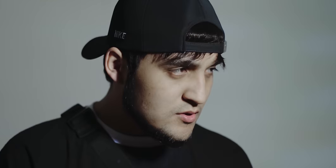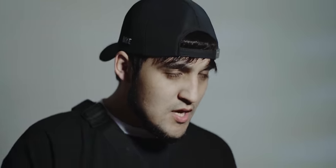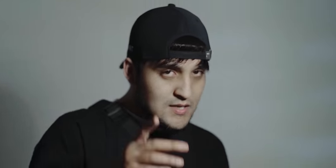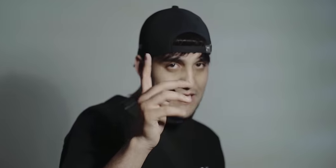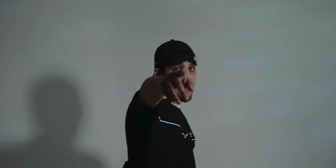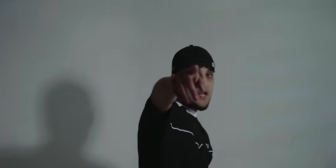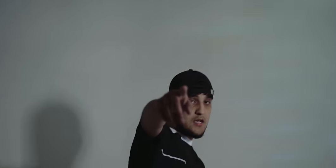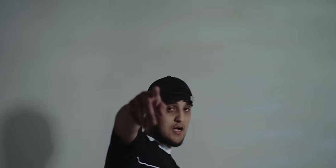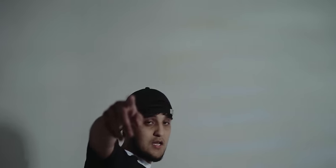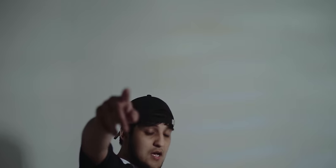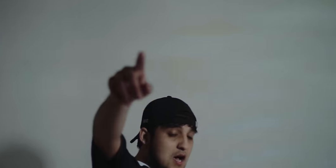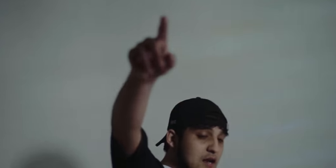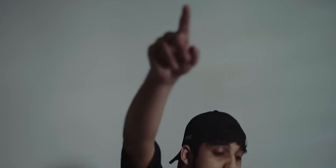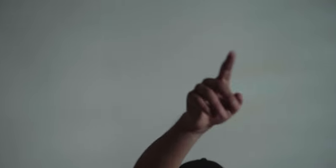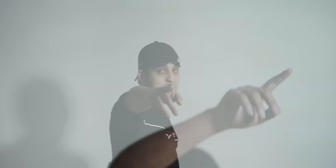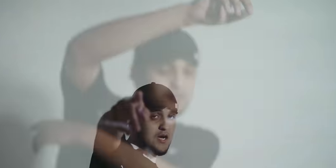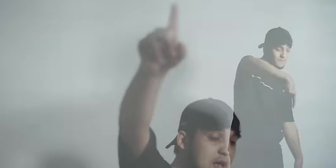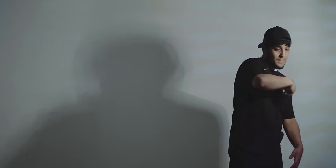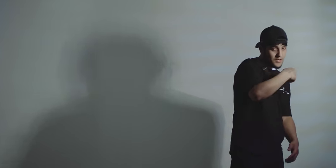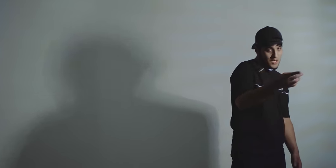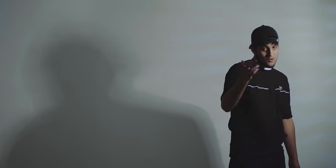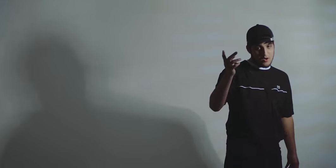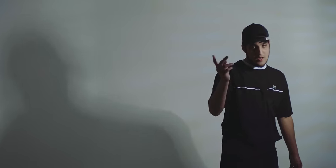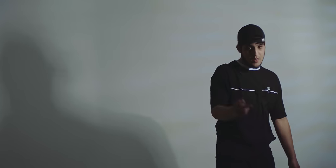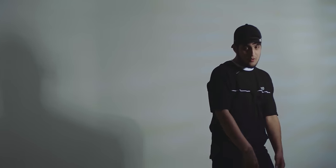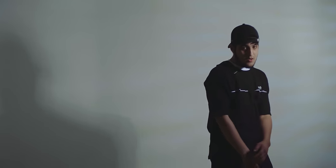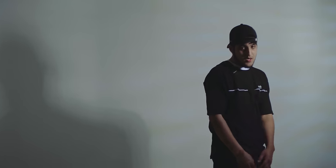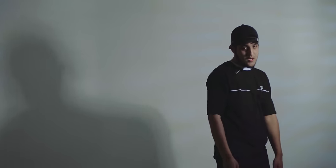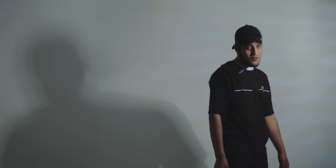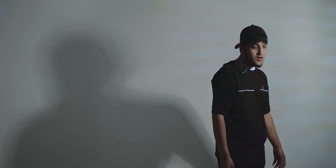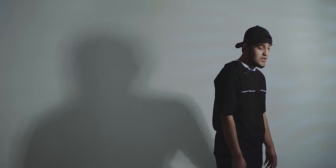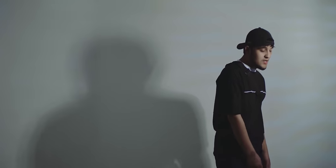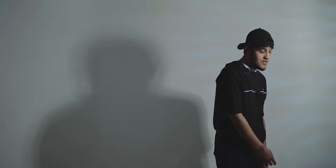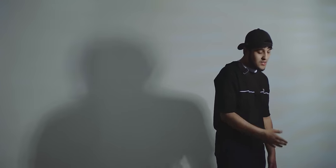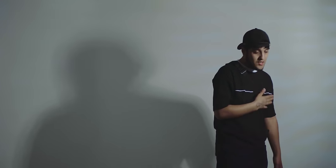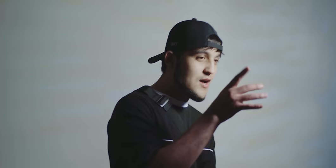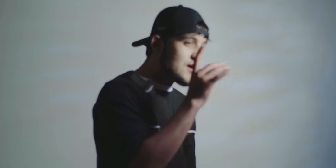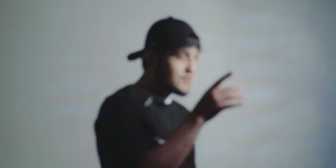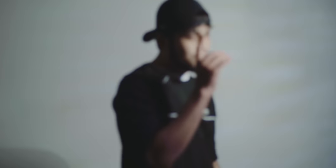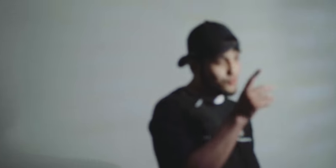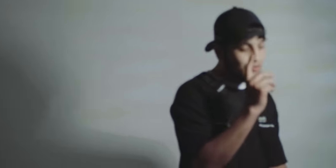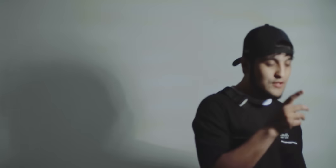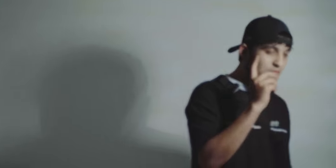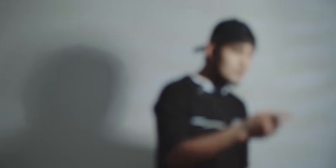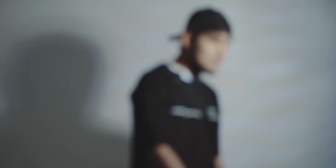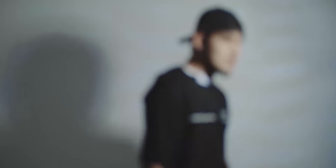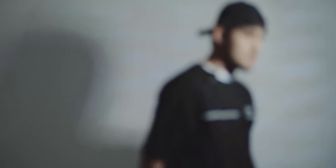Səndən qalğan ərman Yalvara, yalvara, yalvara Yaram küngləm dolmadı